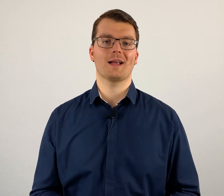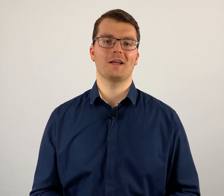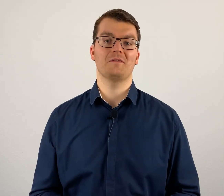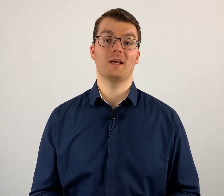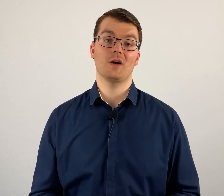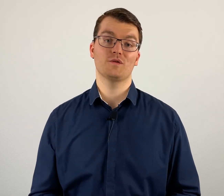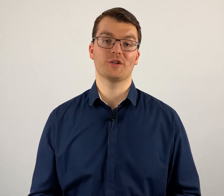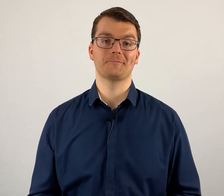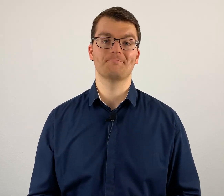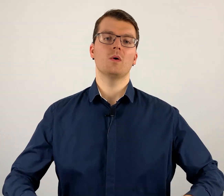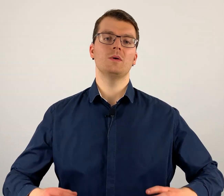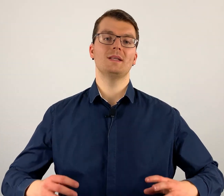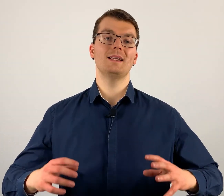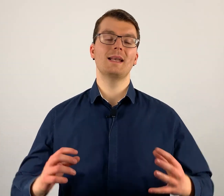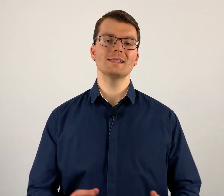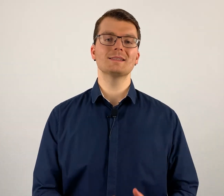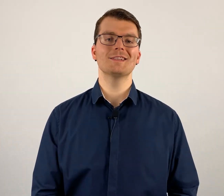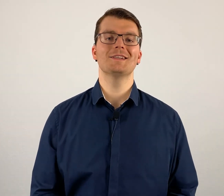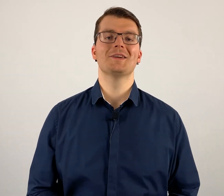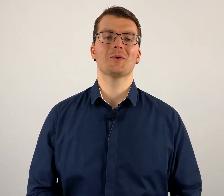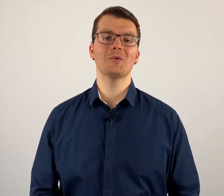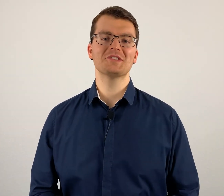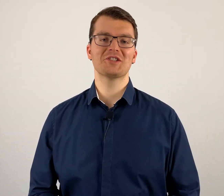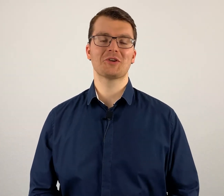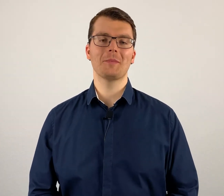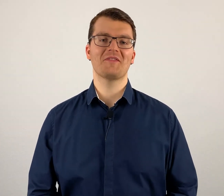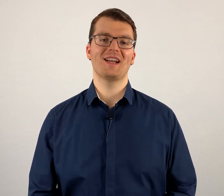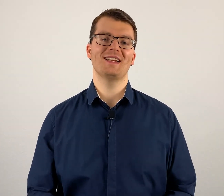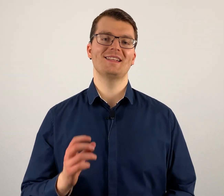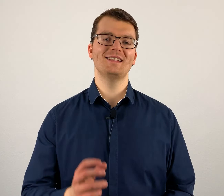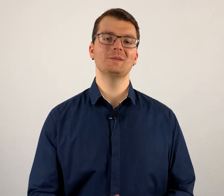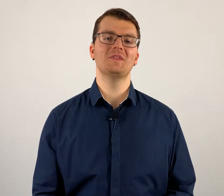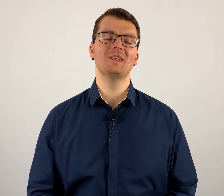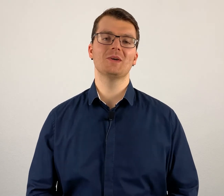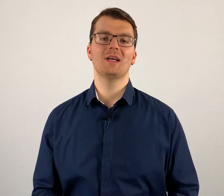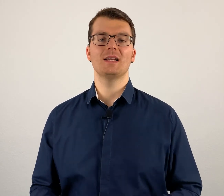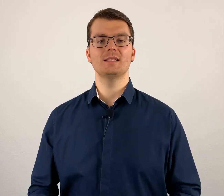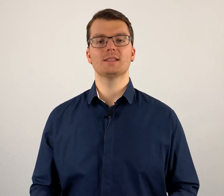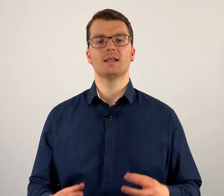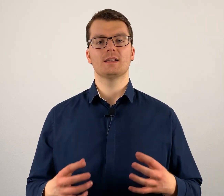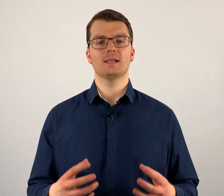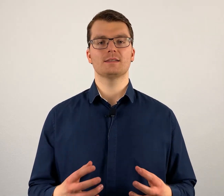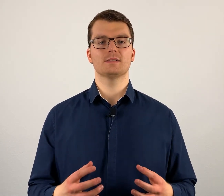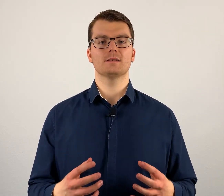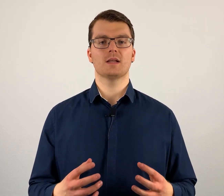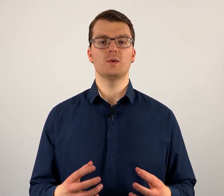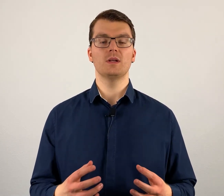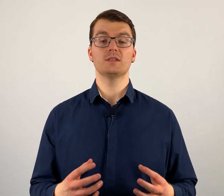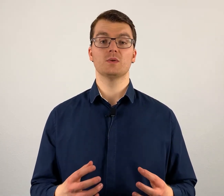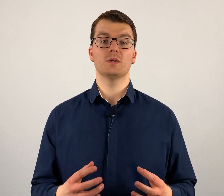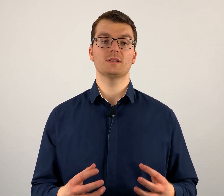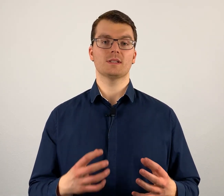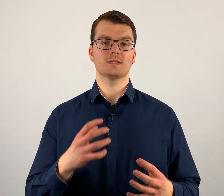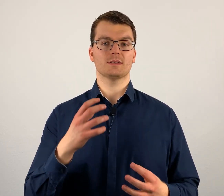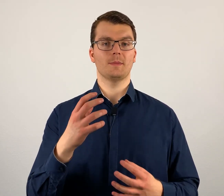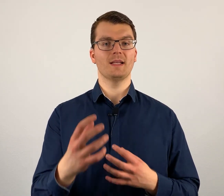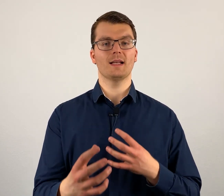keinen Fall drauf schauen. Und die letzte große Stolperfalle in diesem Video ist, dass es natürlich so ist, dass es im Internet